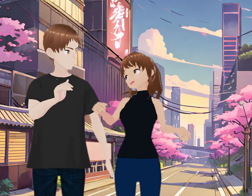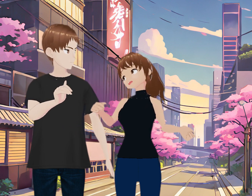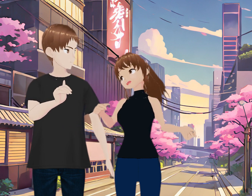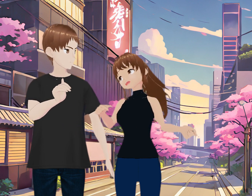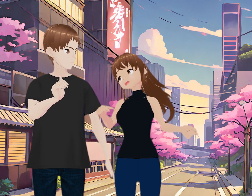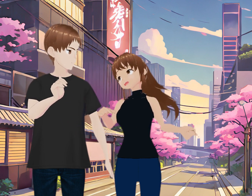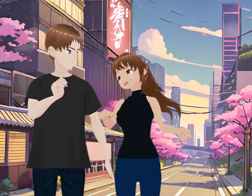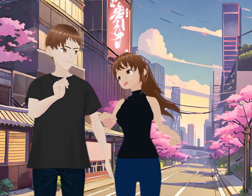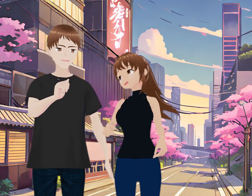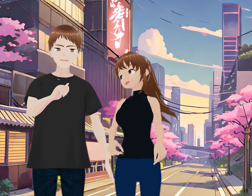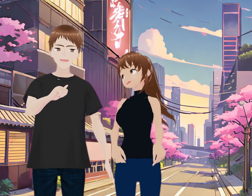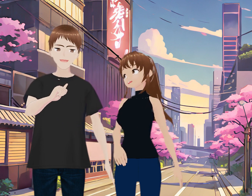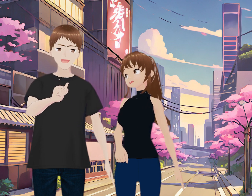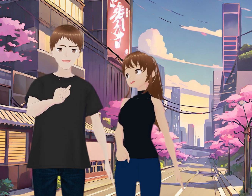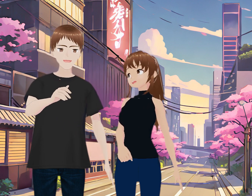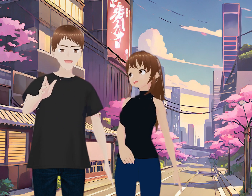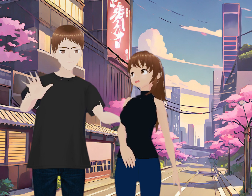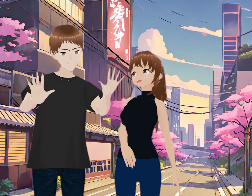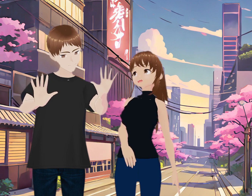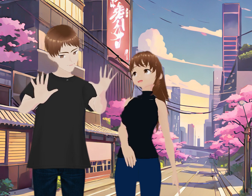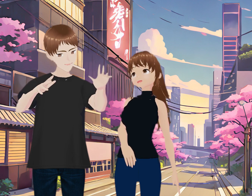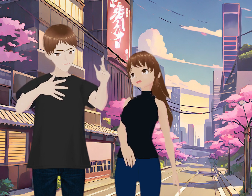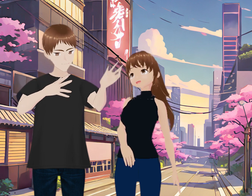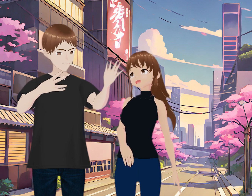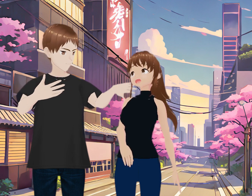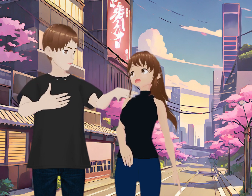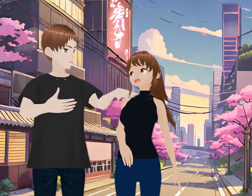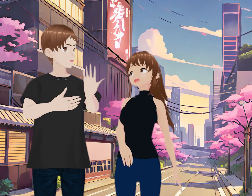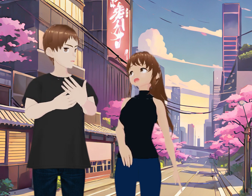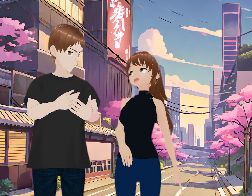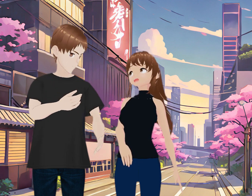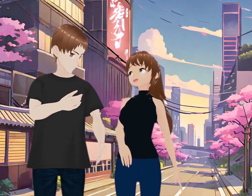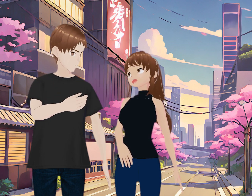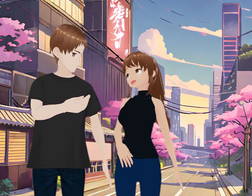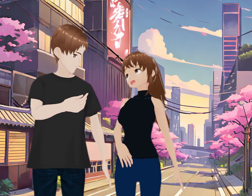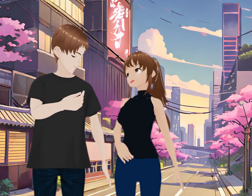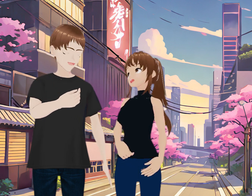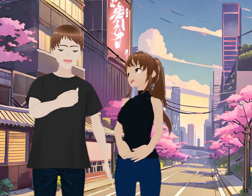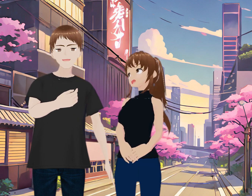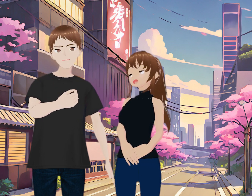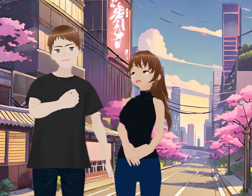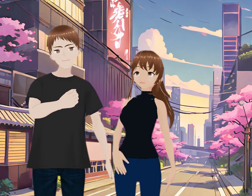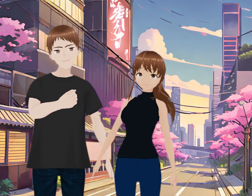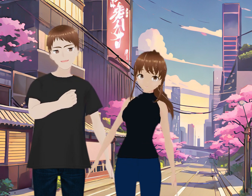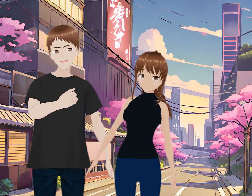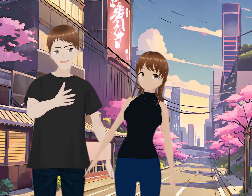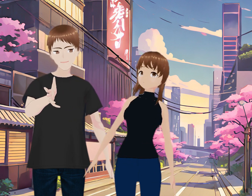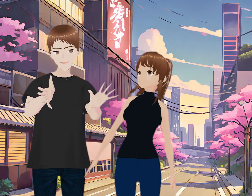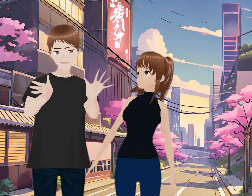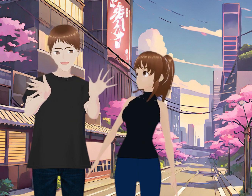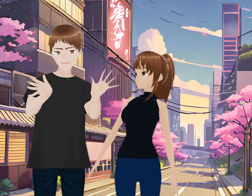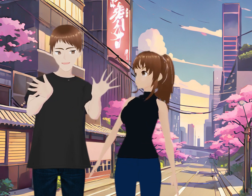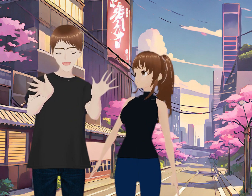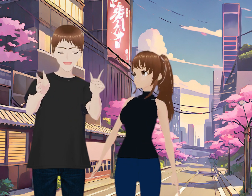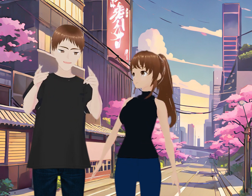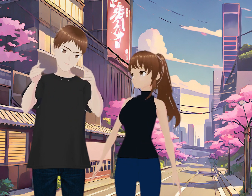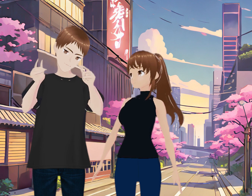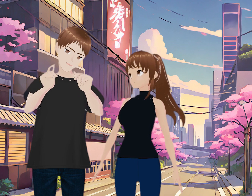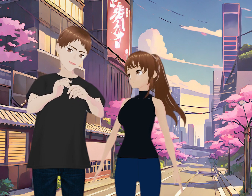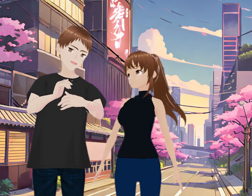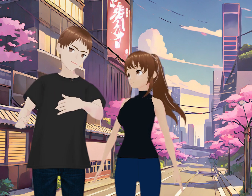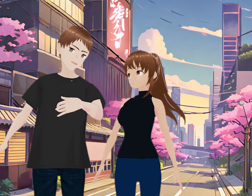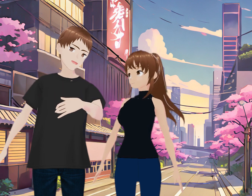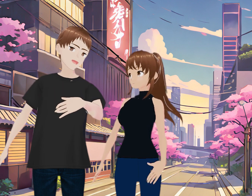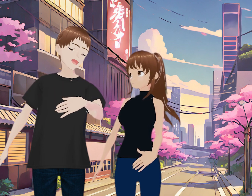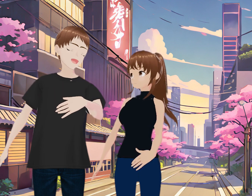Trino Que pues ya están Que cincuenteando Se sienteando Pues no son así como que Para público infantil Claro El humor pues no No es para toda la familia